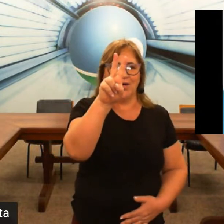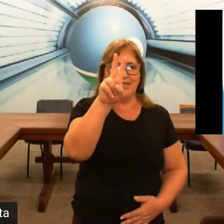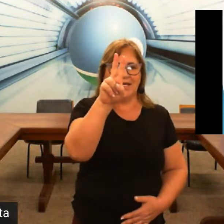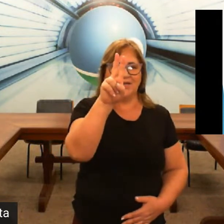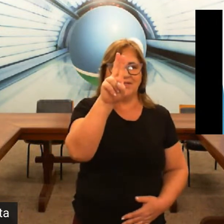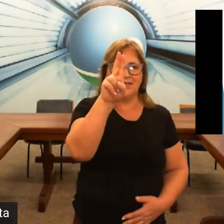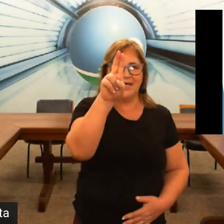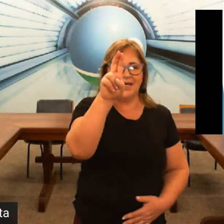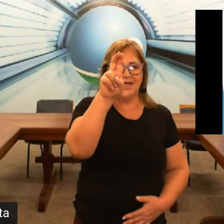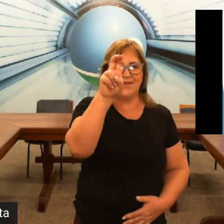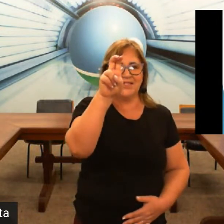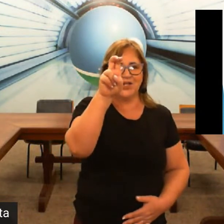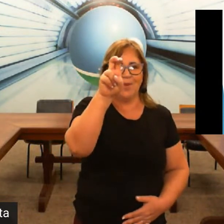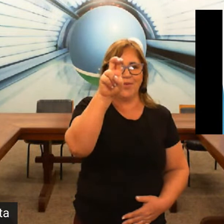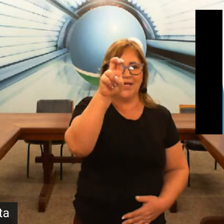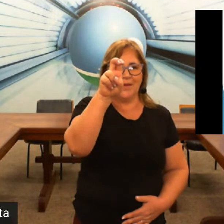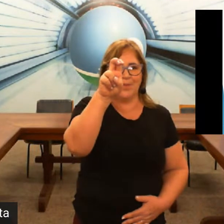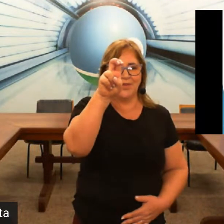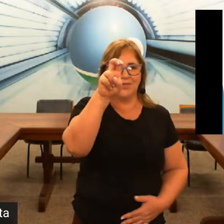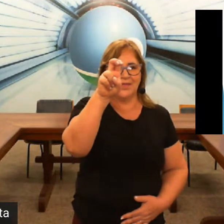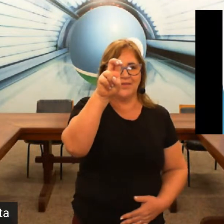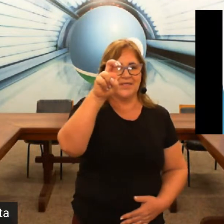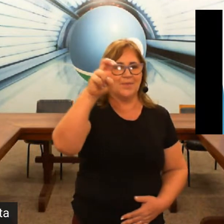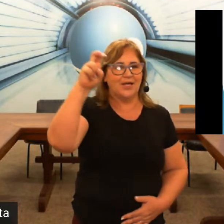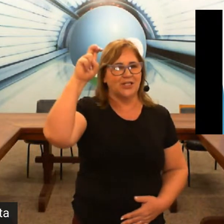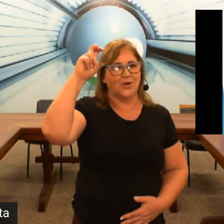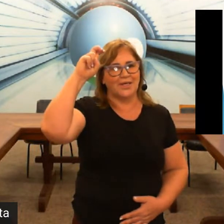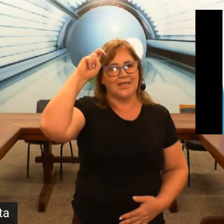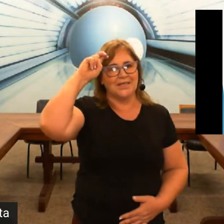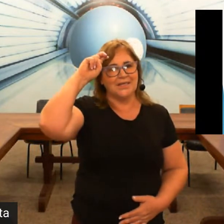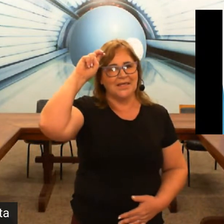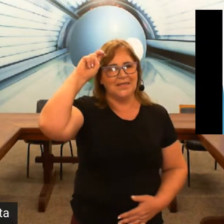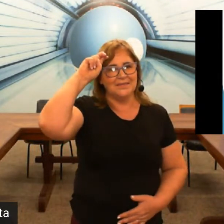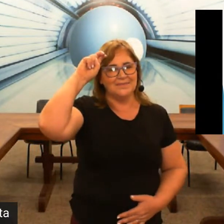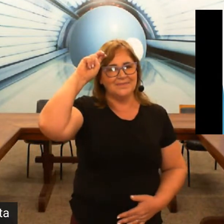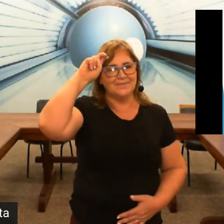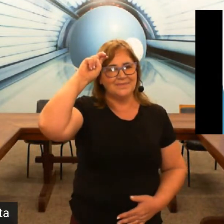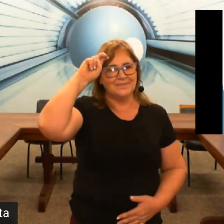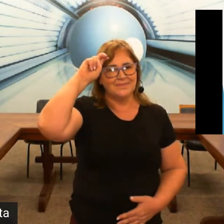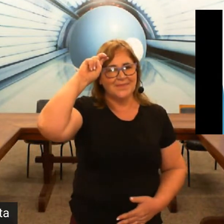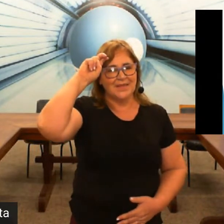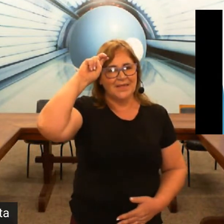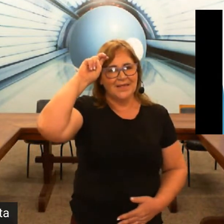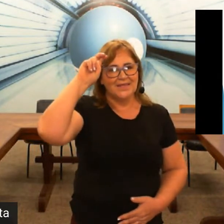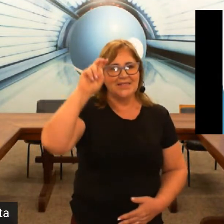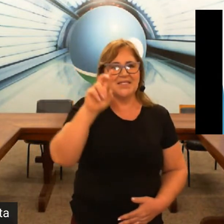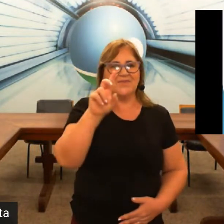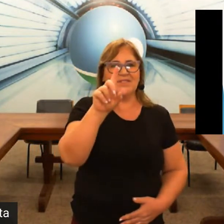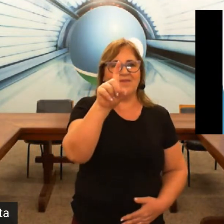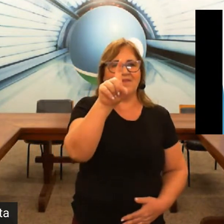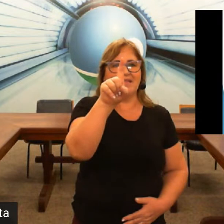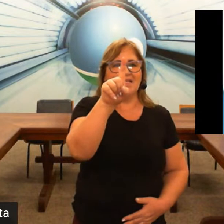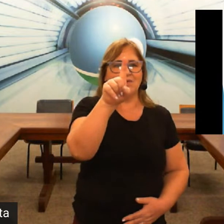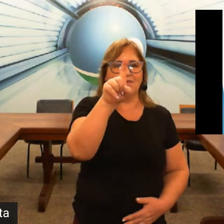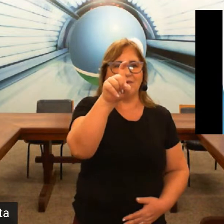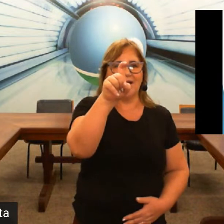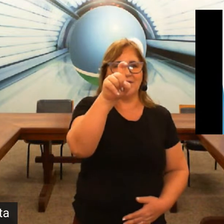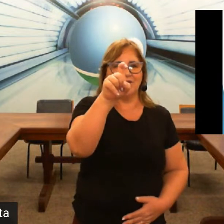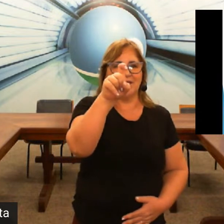dois dedos e você dobra o dedo a ponta do dedo assim bate aqui ó quinta e sexta você vai fazer essa configuração de